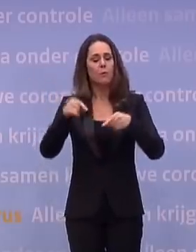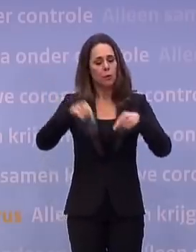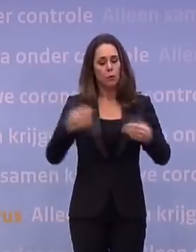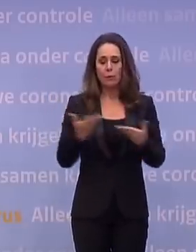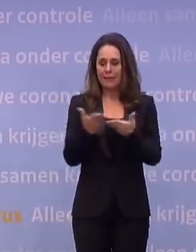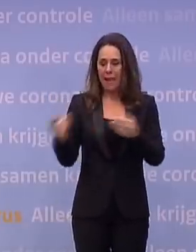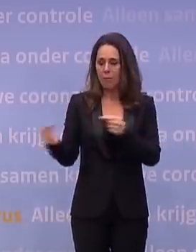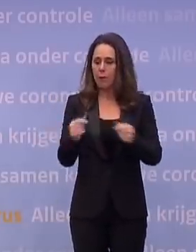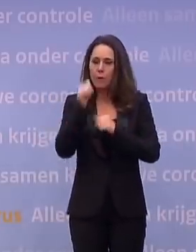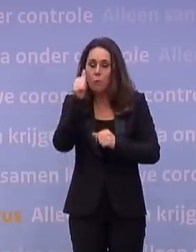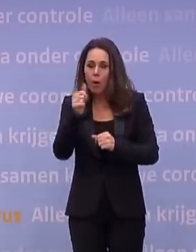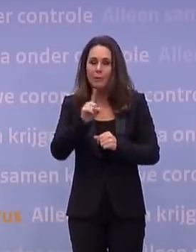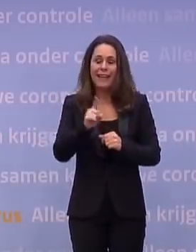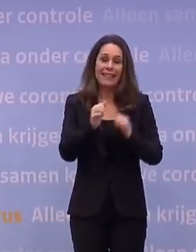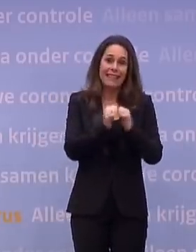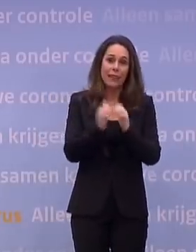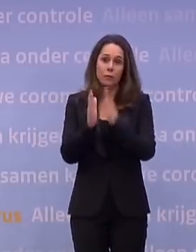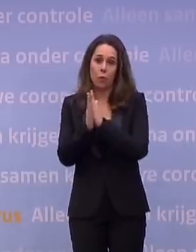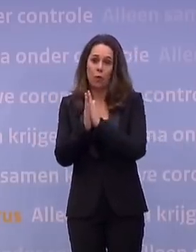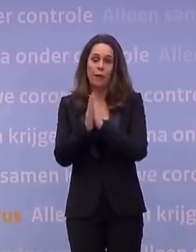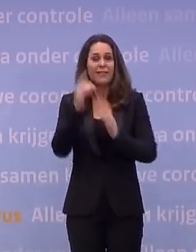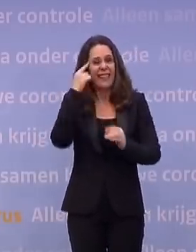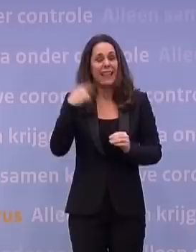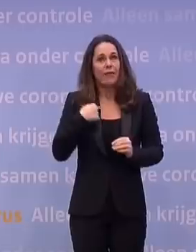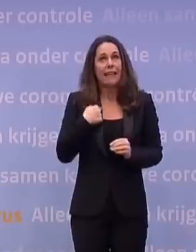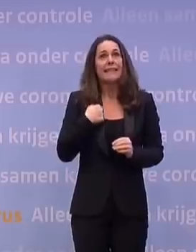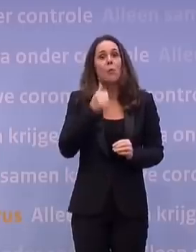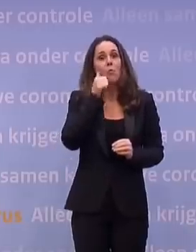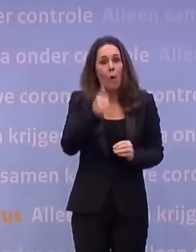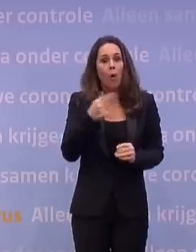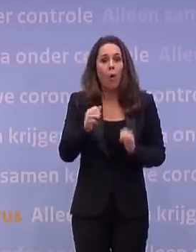doen, wordt het zaterdag of zondag. En ik hoop morgen te weten of zaterdag haalbaar is.